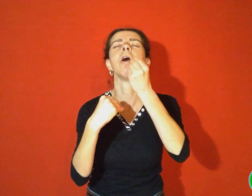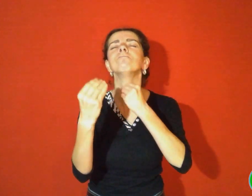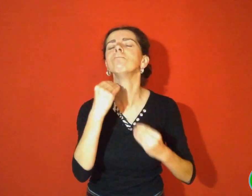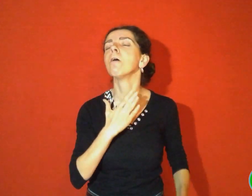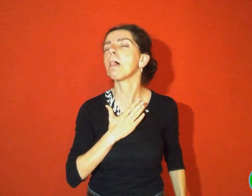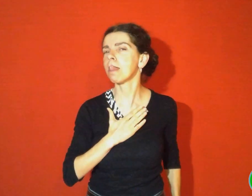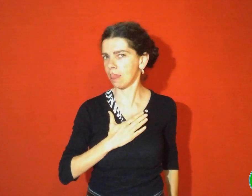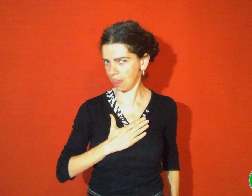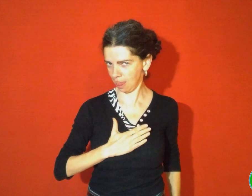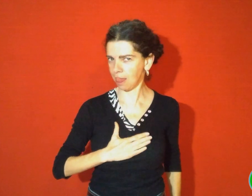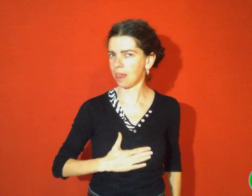petit-déjeuner.